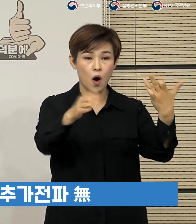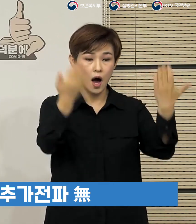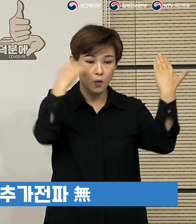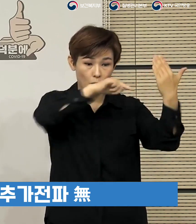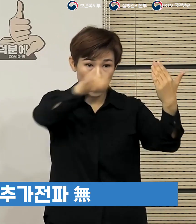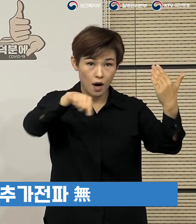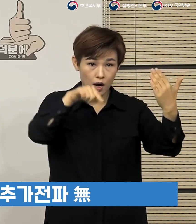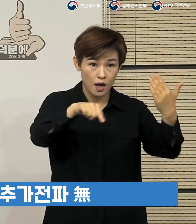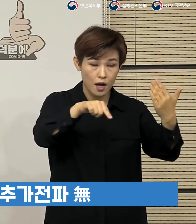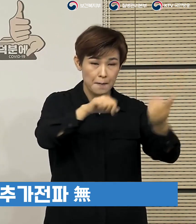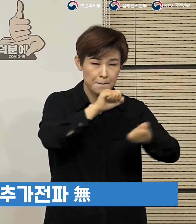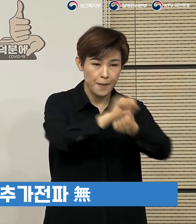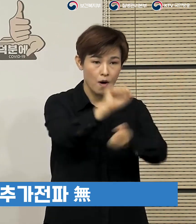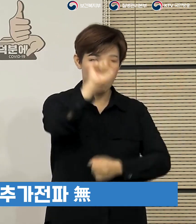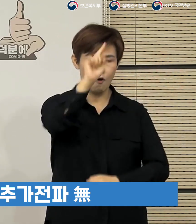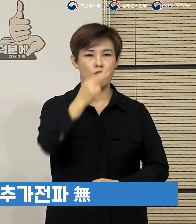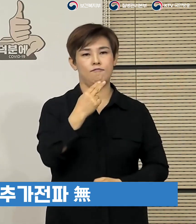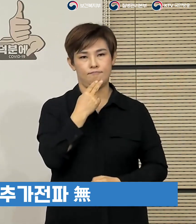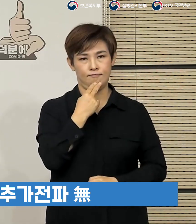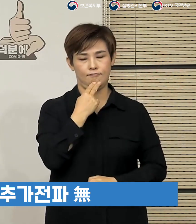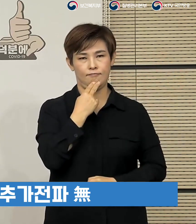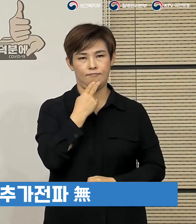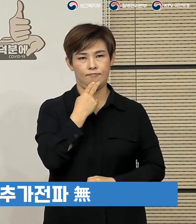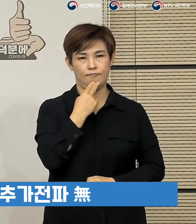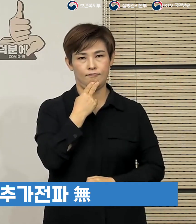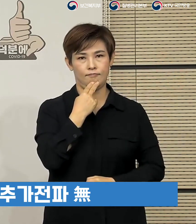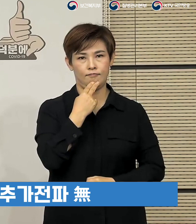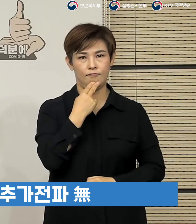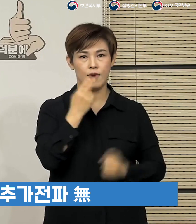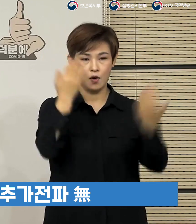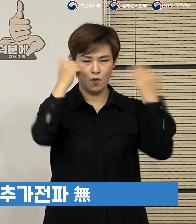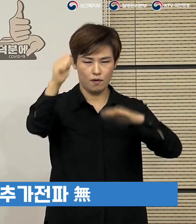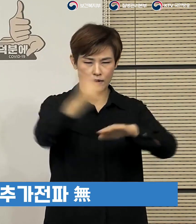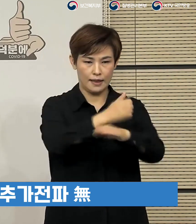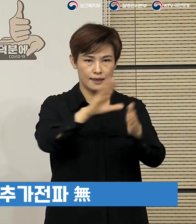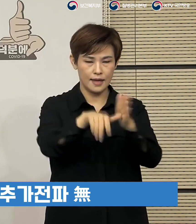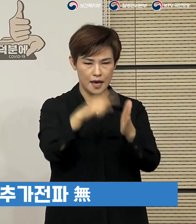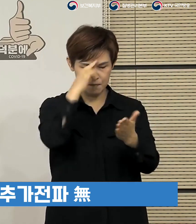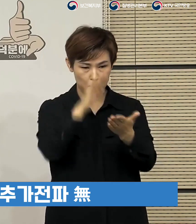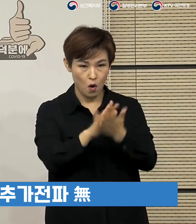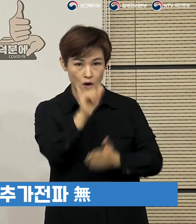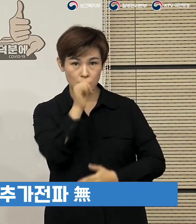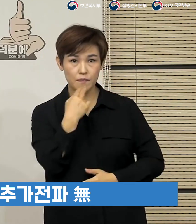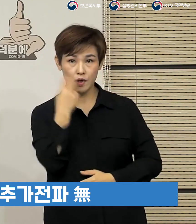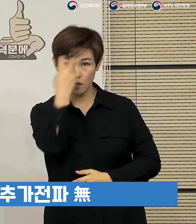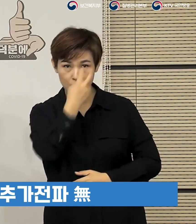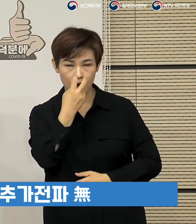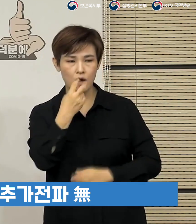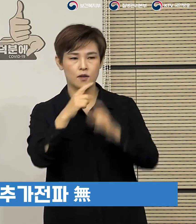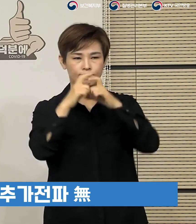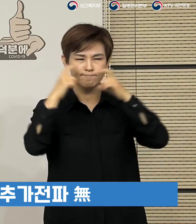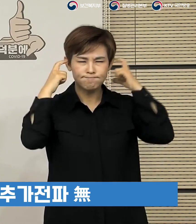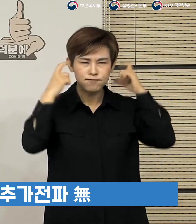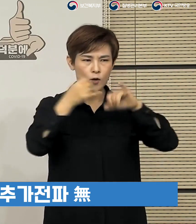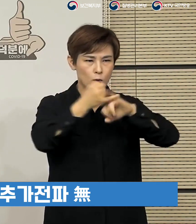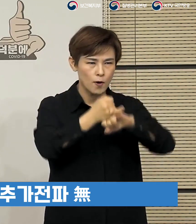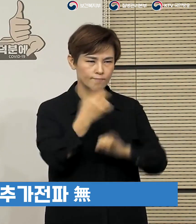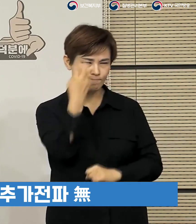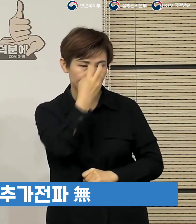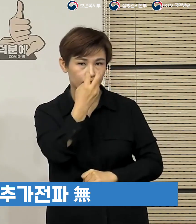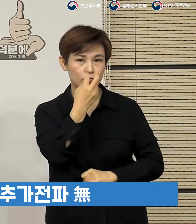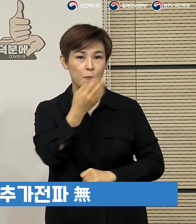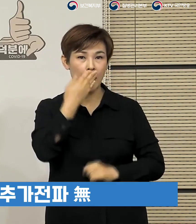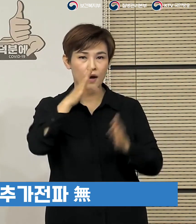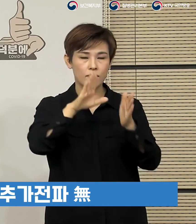전파가 한 건도 없었습니다. 등교 시의 발열 체크와 마스크 착용, 급식대의 거리